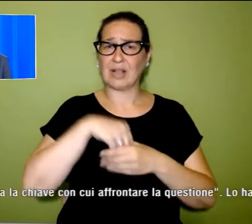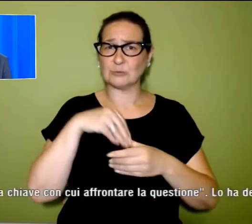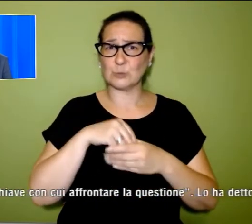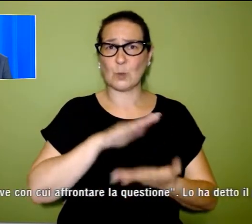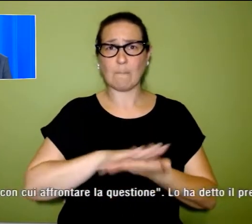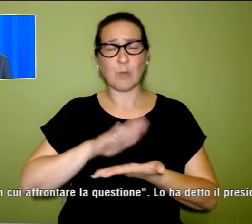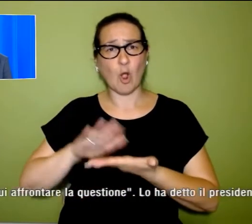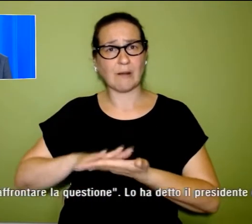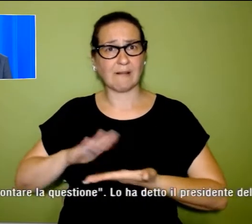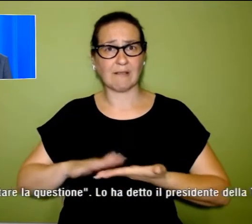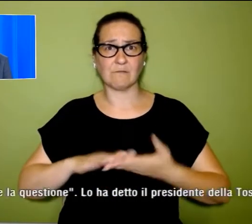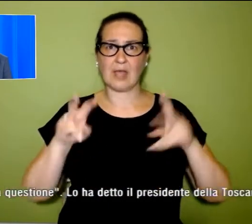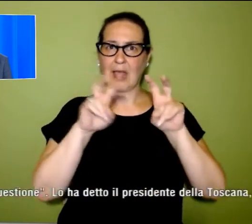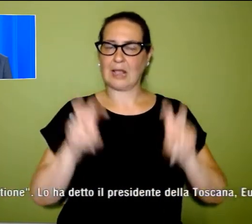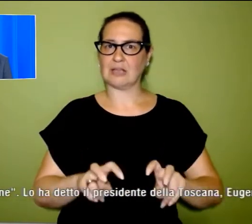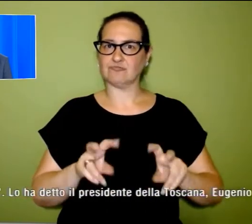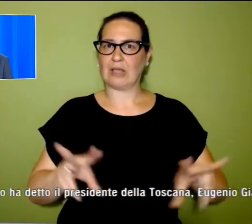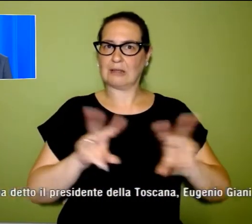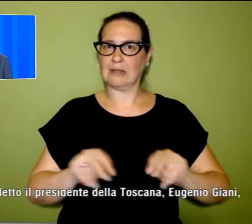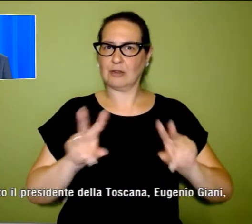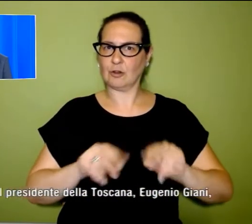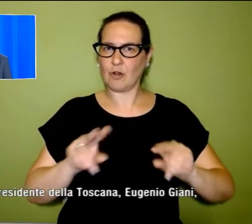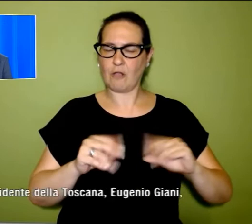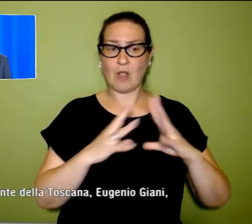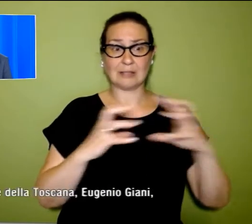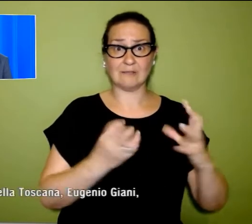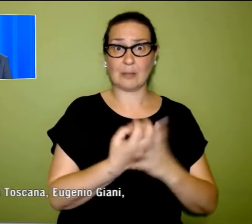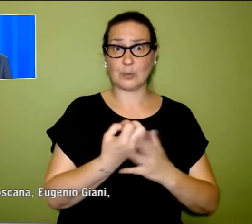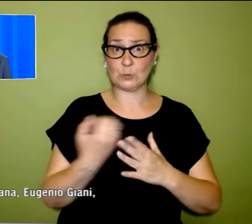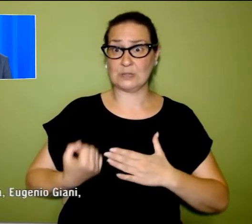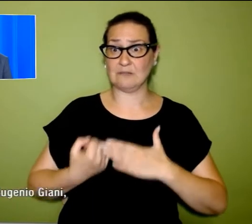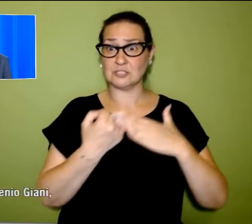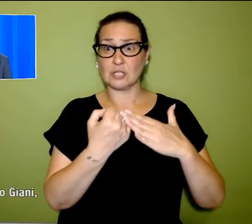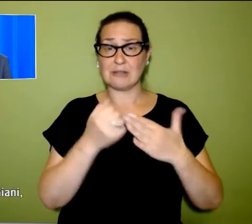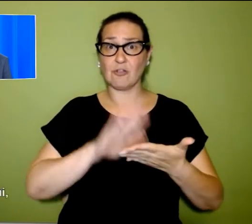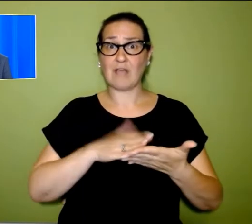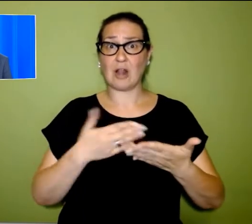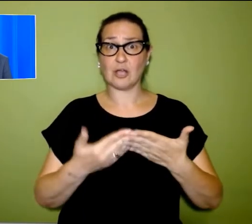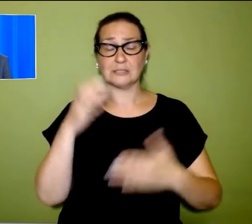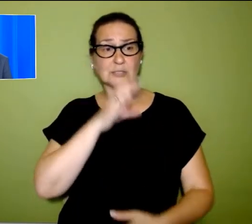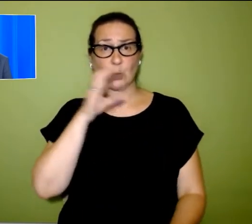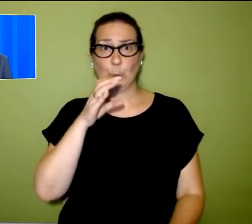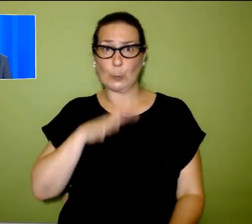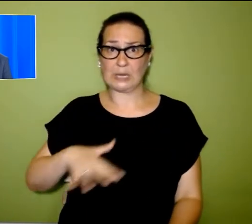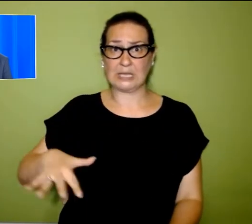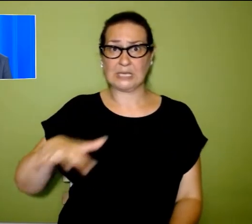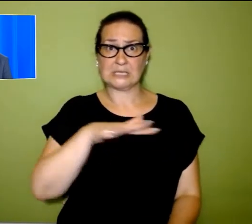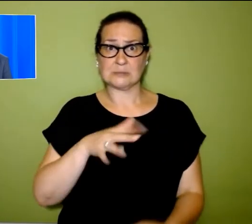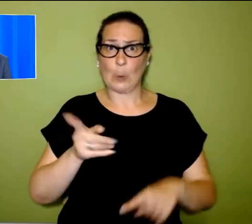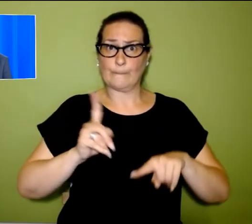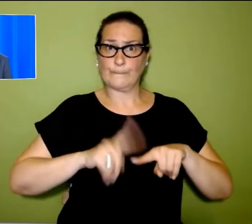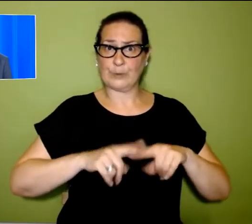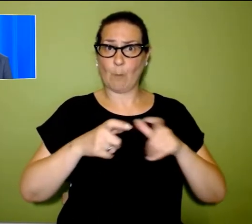rinnovabili, sostegno alle attività produttive, valorizzazione del turismo e sconto delle